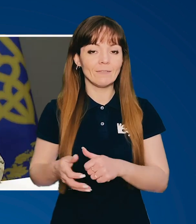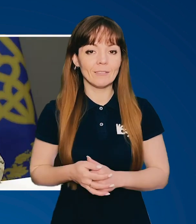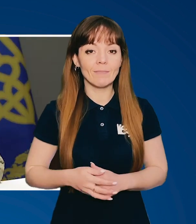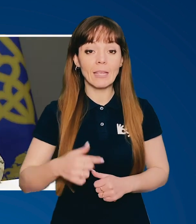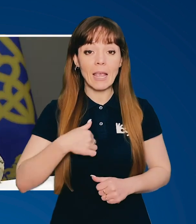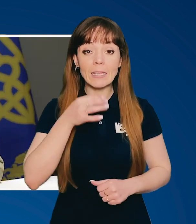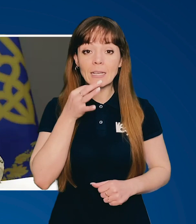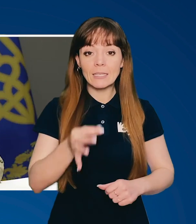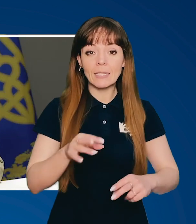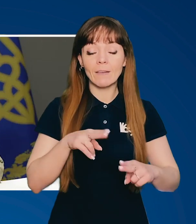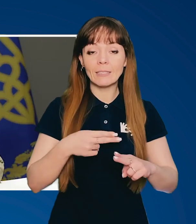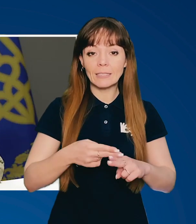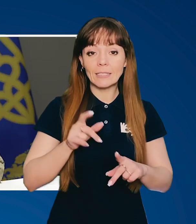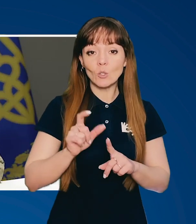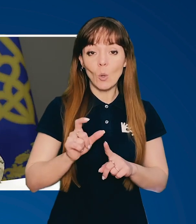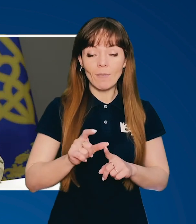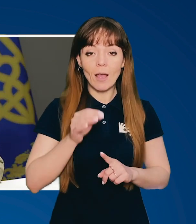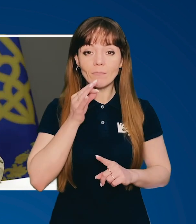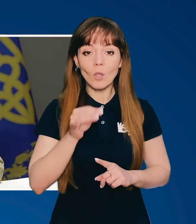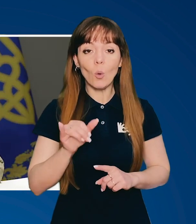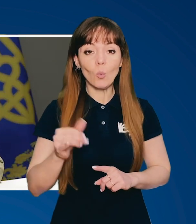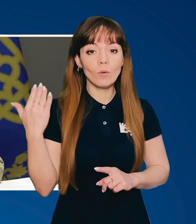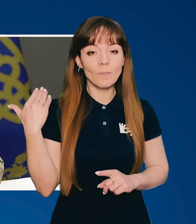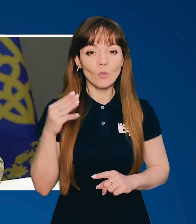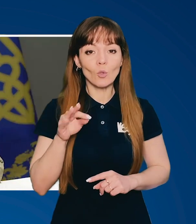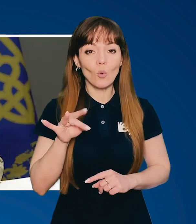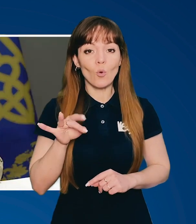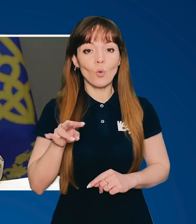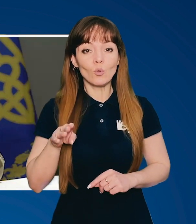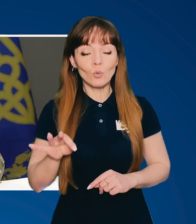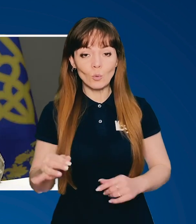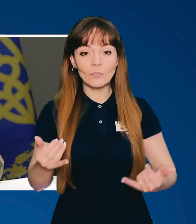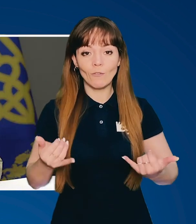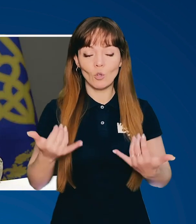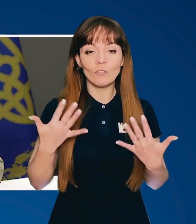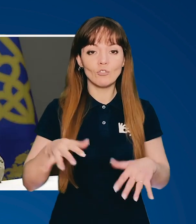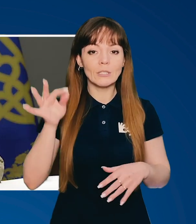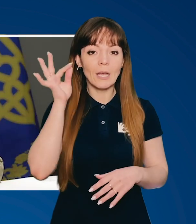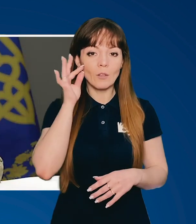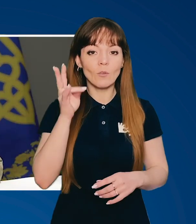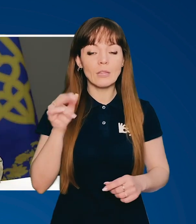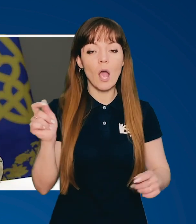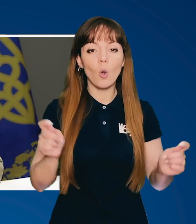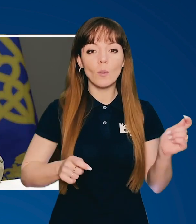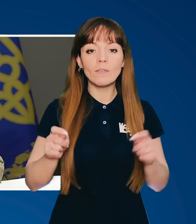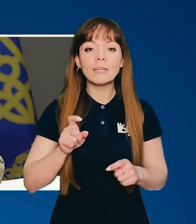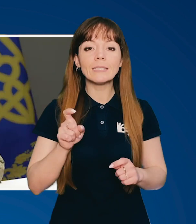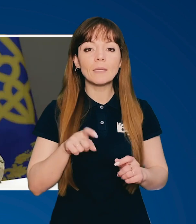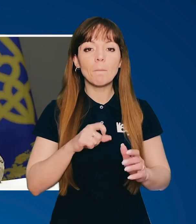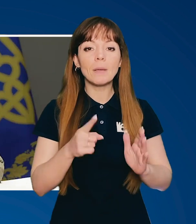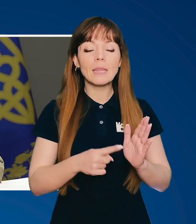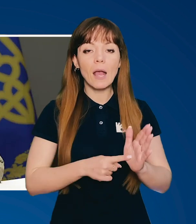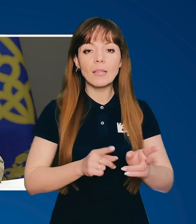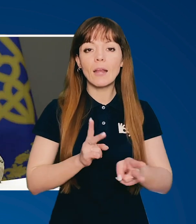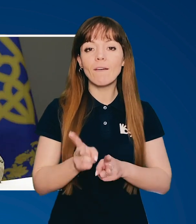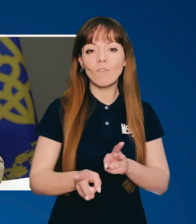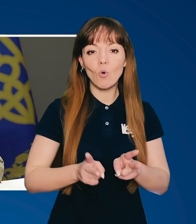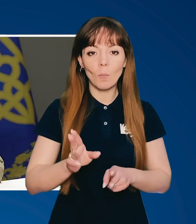Я сказав ці слова у Торонто. Сьогодні вже згадували на конференції з питань реформ в